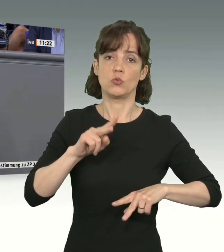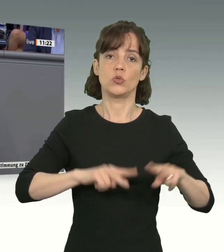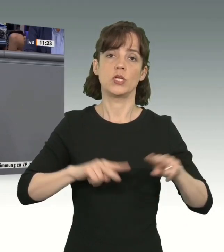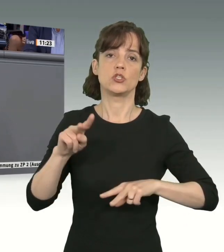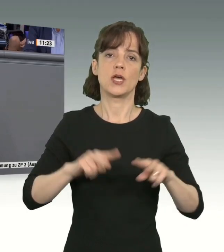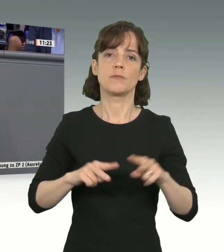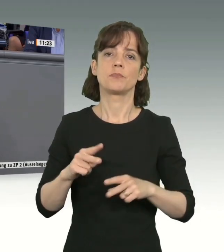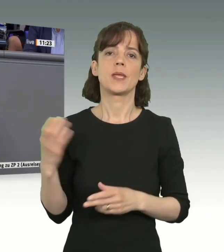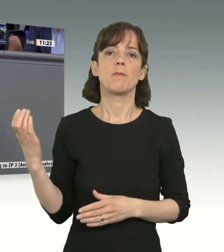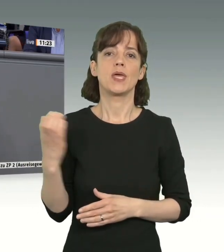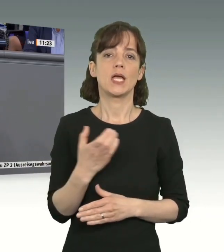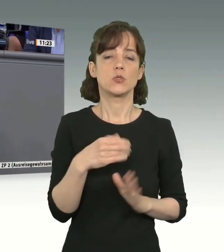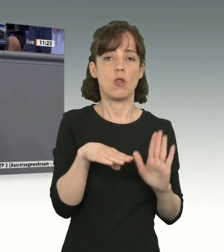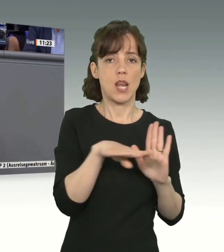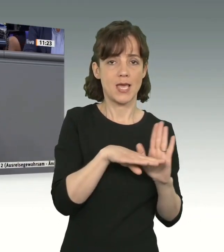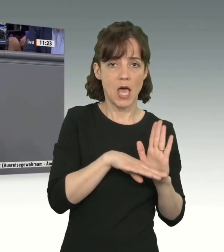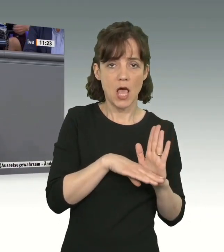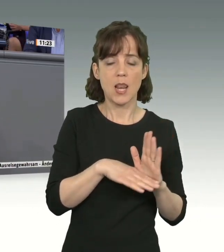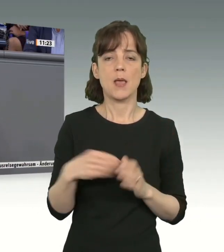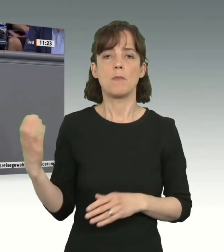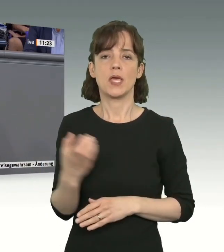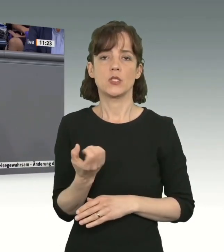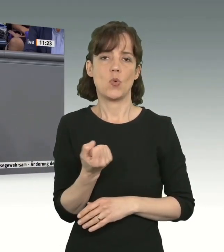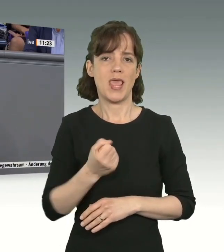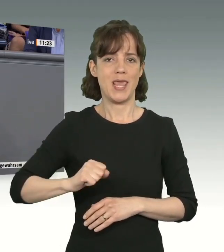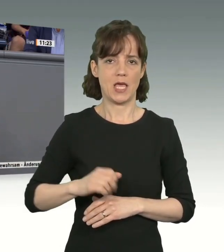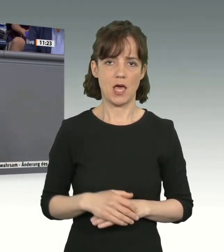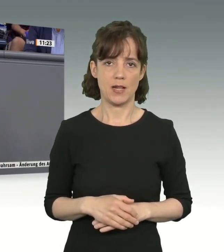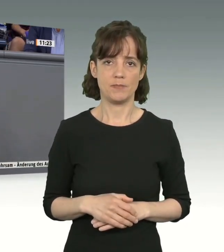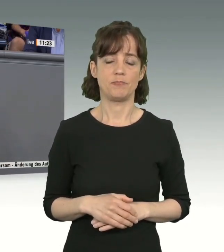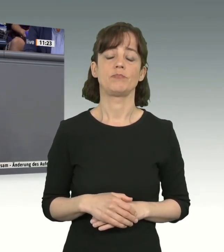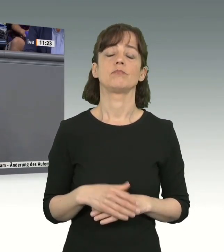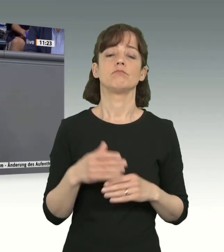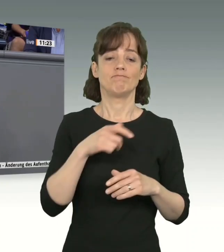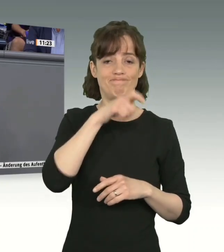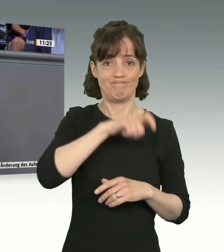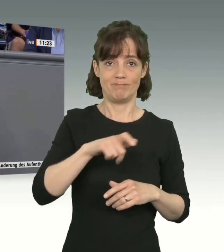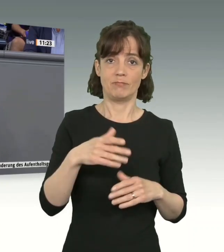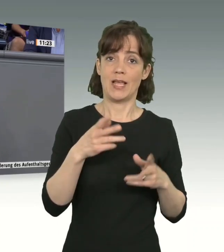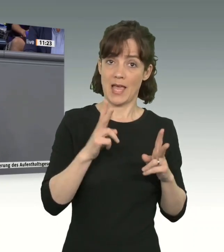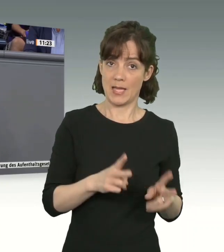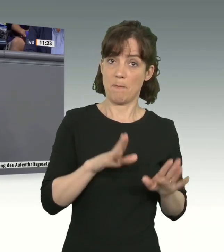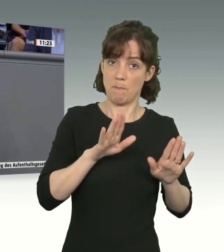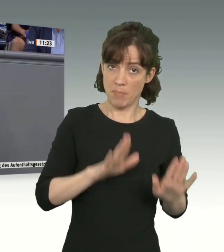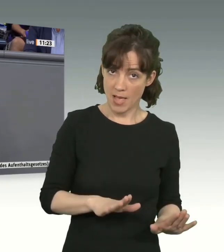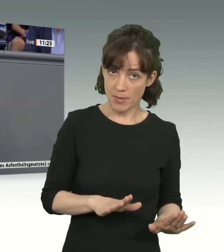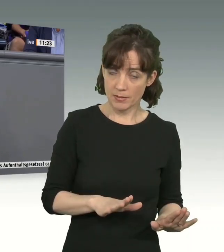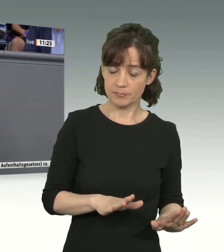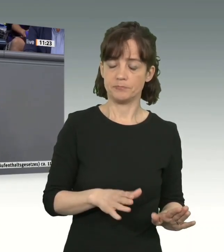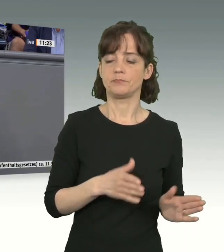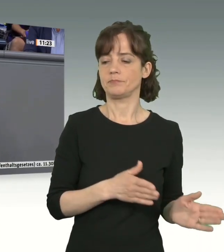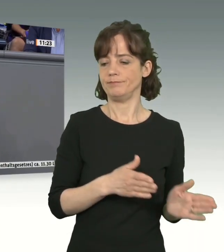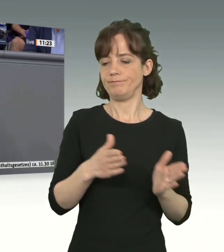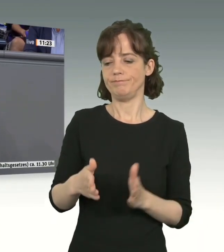Migration unterscheiden. zwischen denjenigen, die ein Bleiberecht haben und denjenigen,